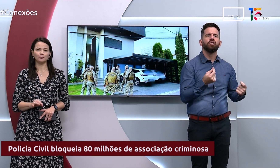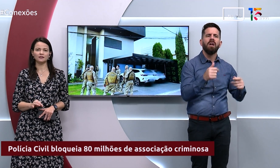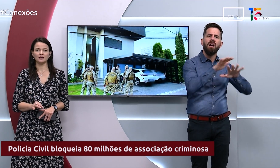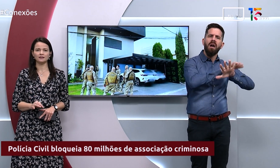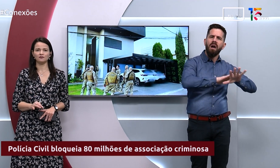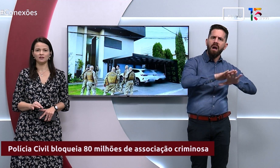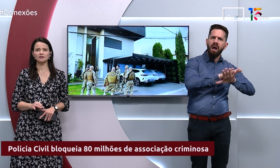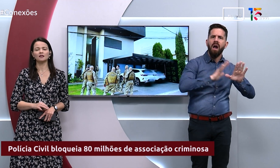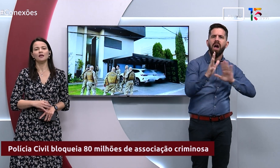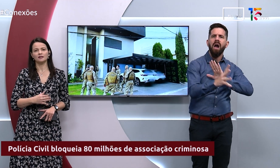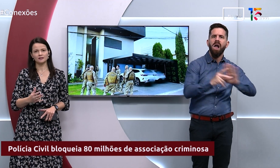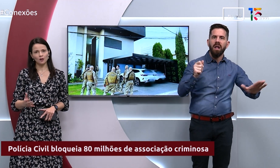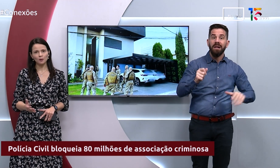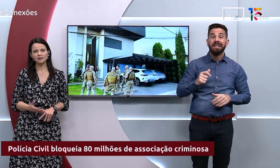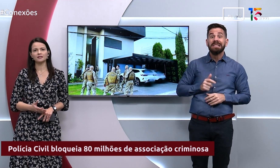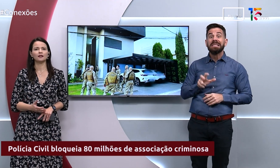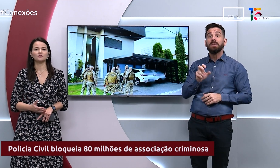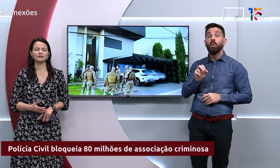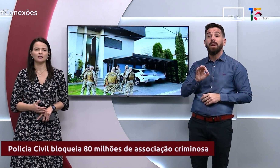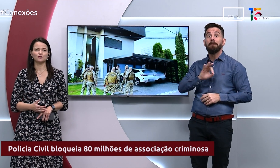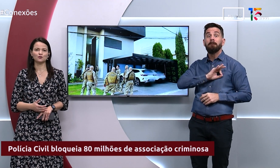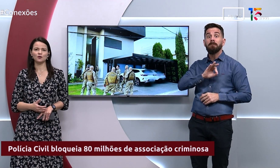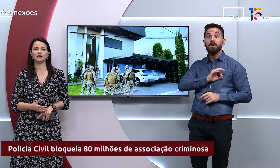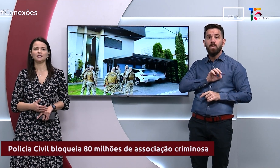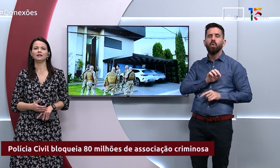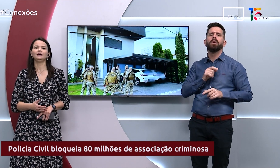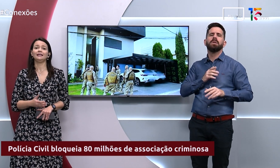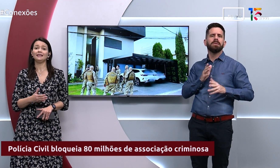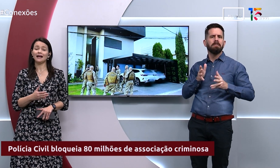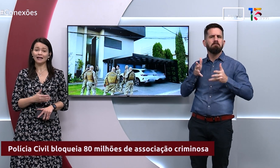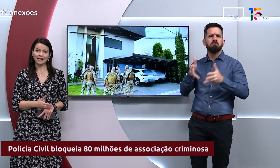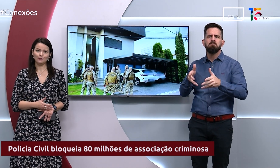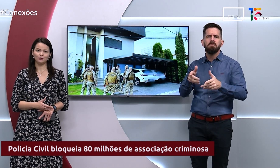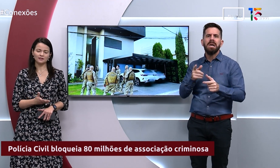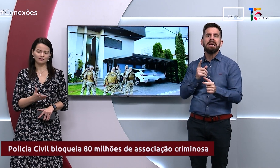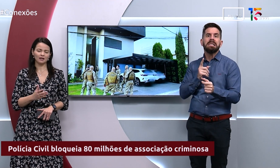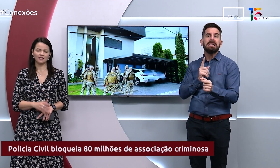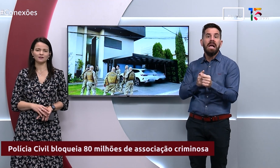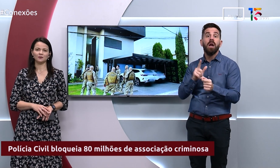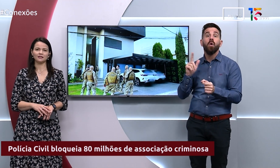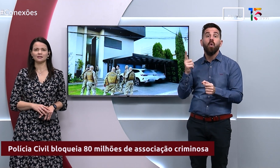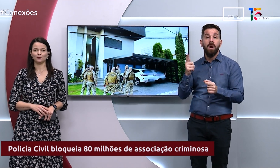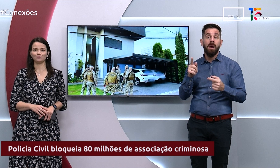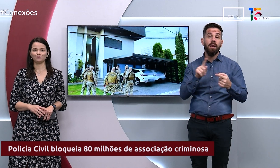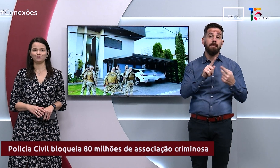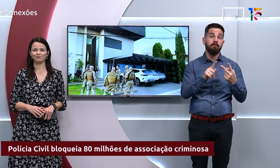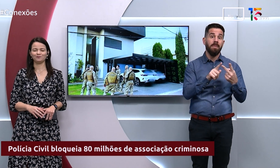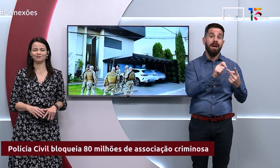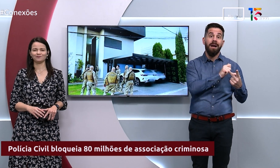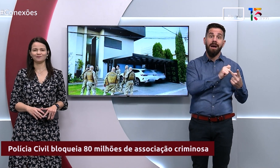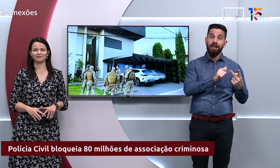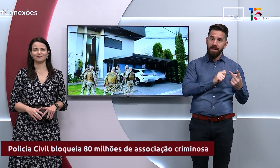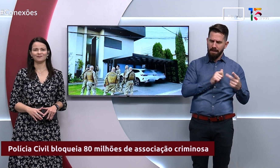50 policiais civis estão mobilizados na cidade de Goiânia e Anápolis para essa operação.